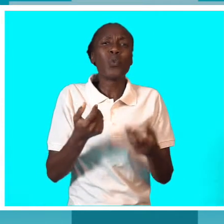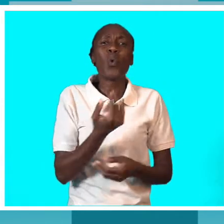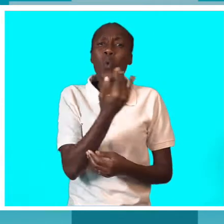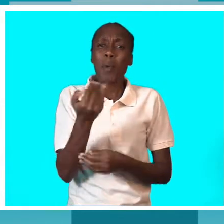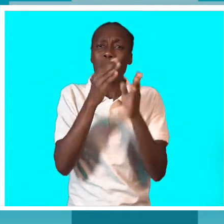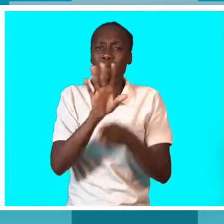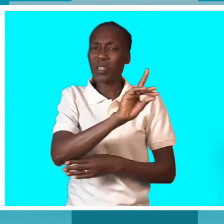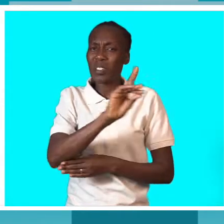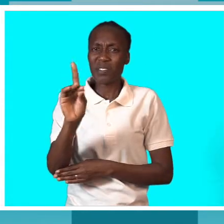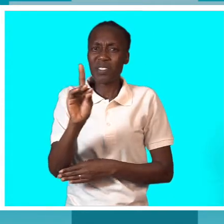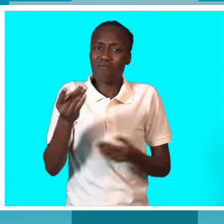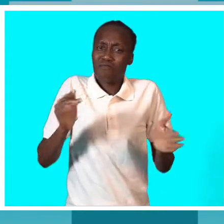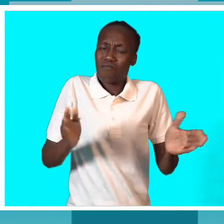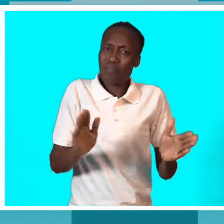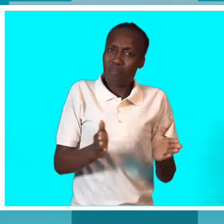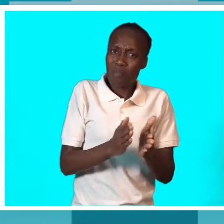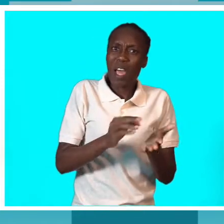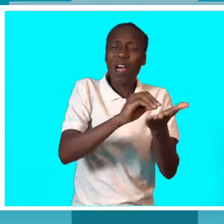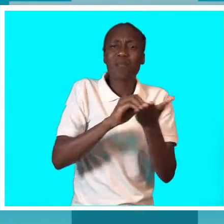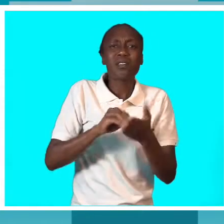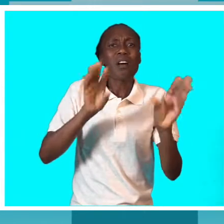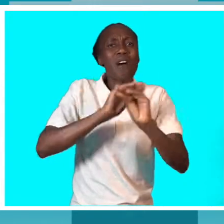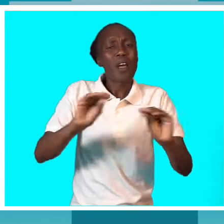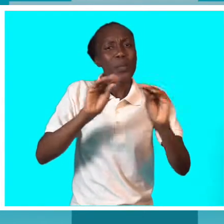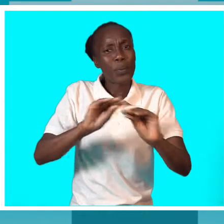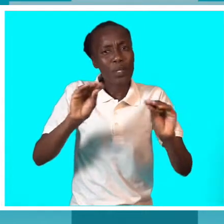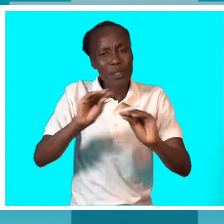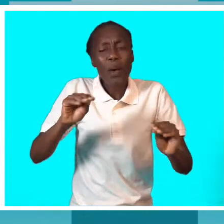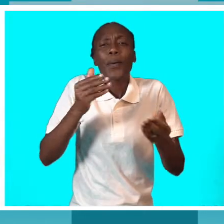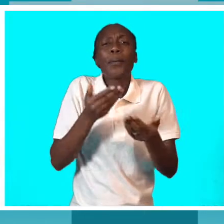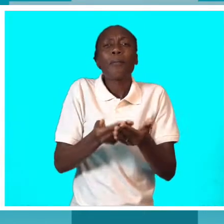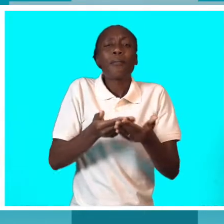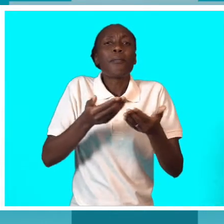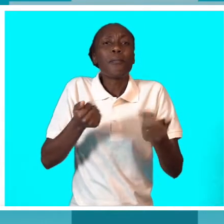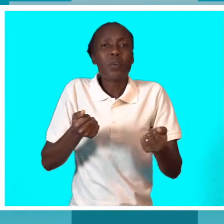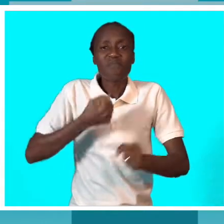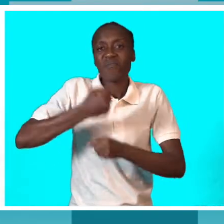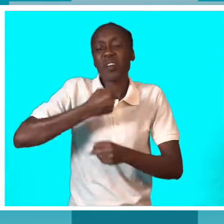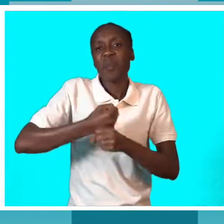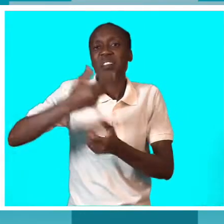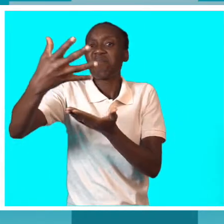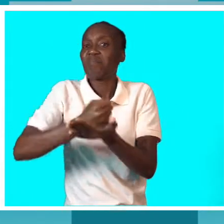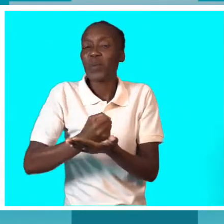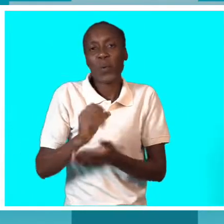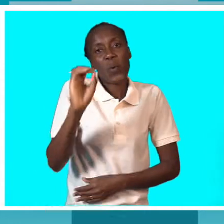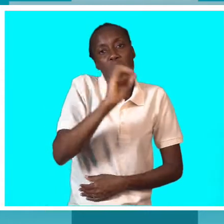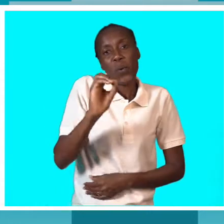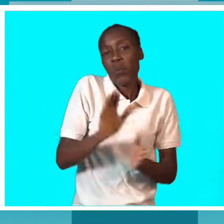com deficiência ao acesso à educação. Em consequência disso, não há emprego. O que pode estar de trás desta situação?